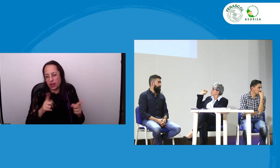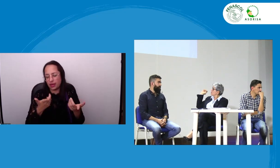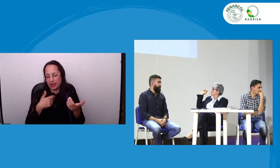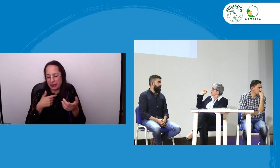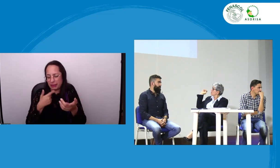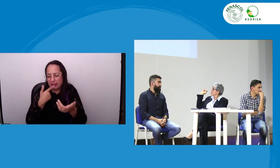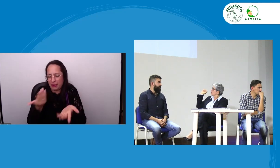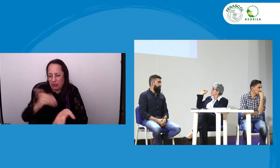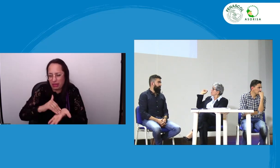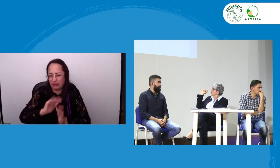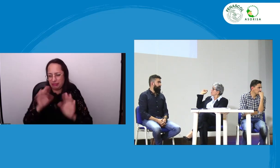formacionales